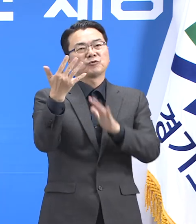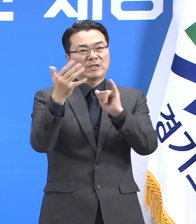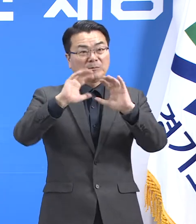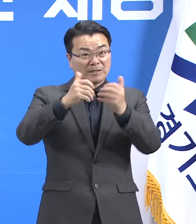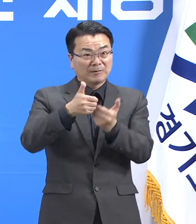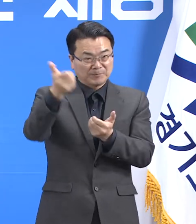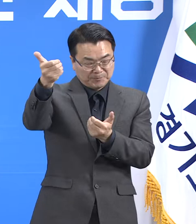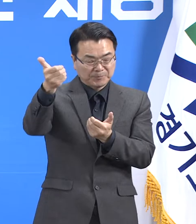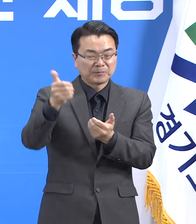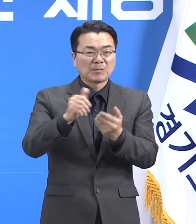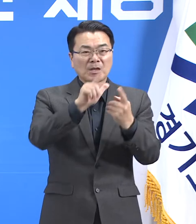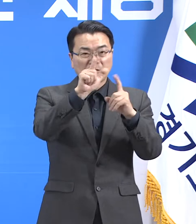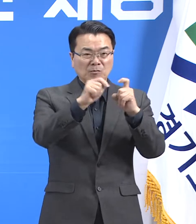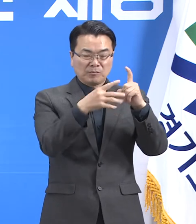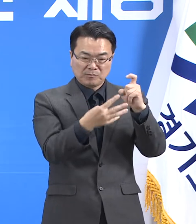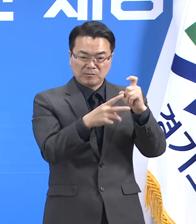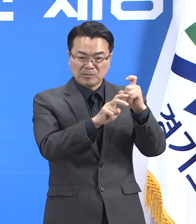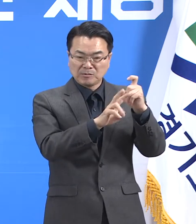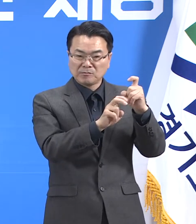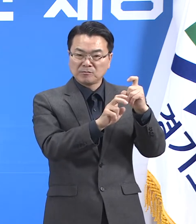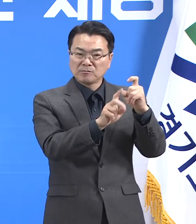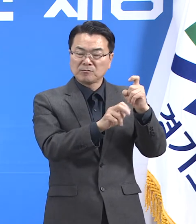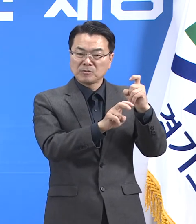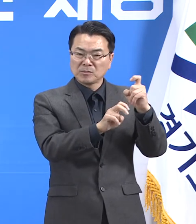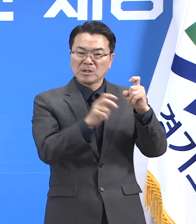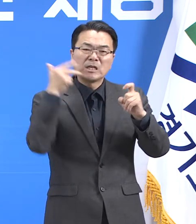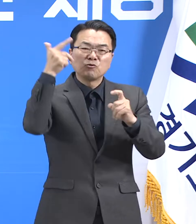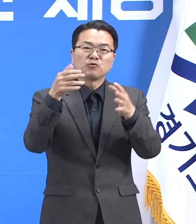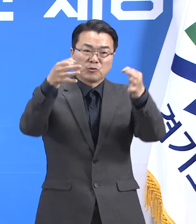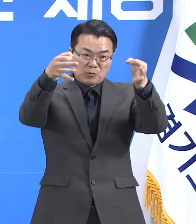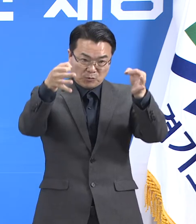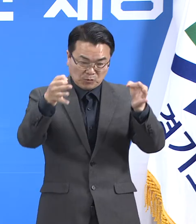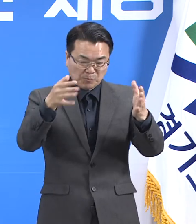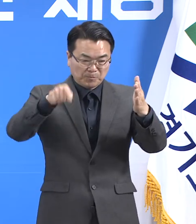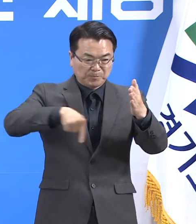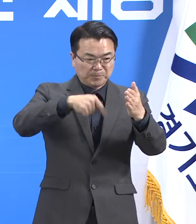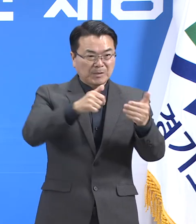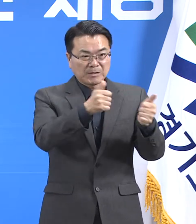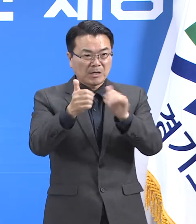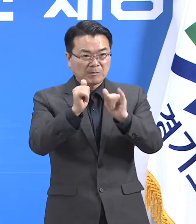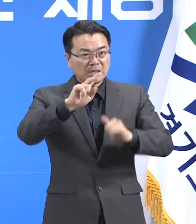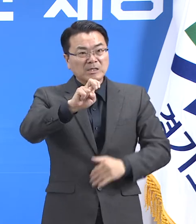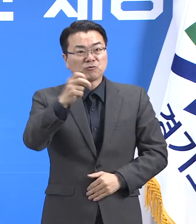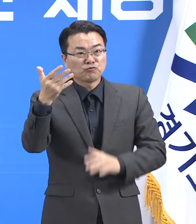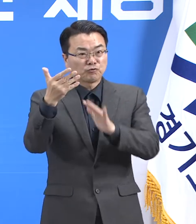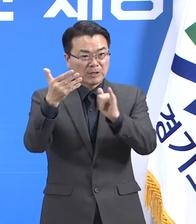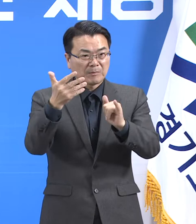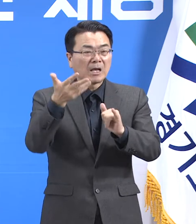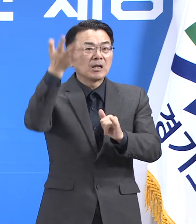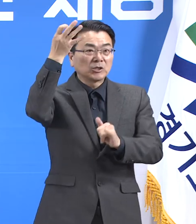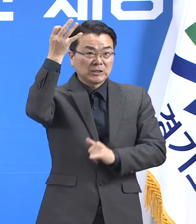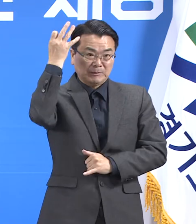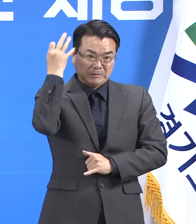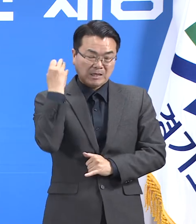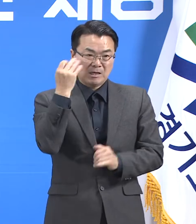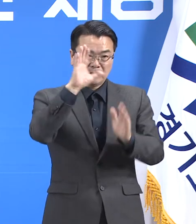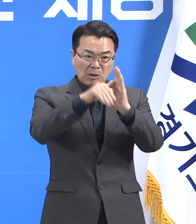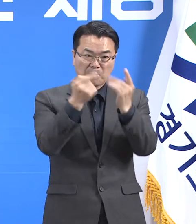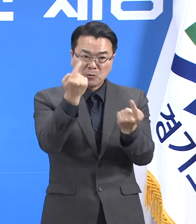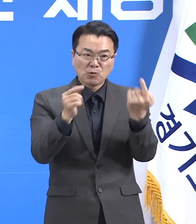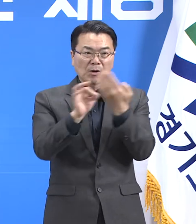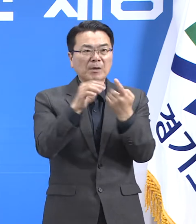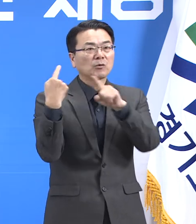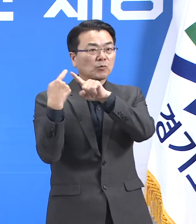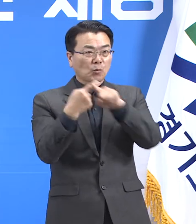10월 24일부터 10월 30일까지 한 주간 도내 사망자는 29명으로 전주 29명과 동일합니다.